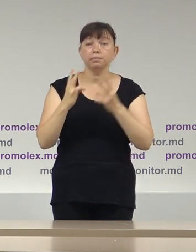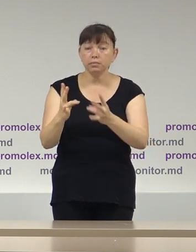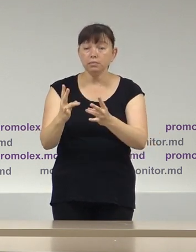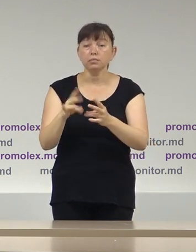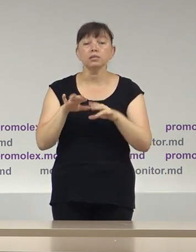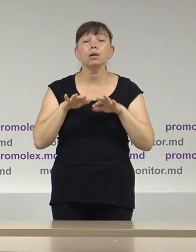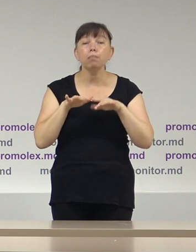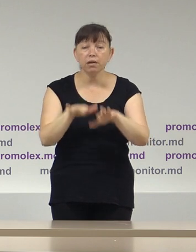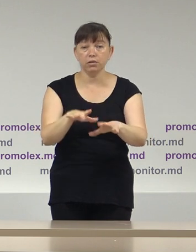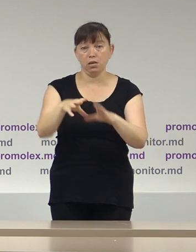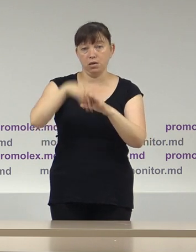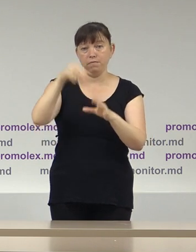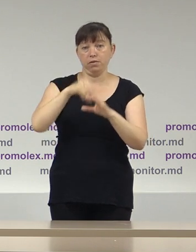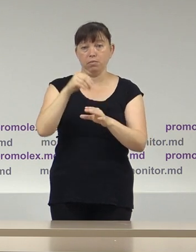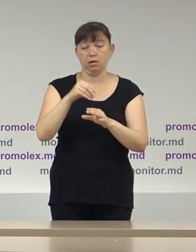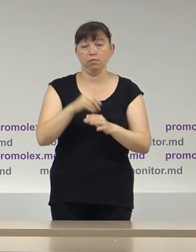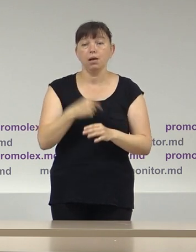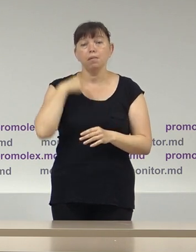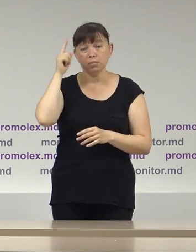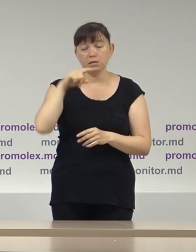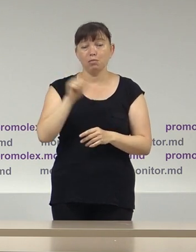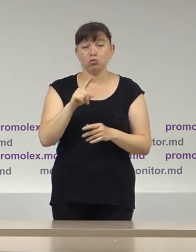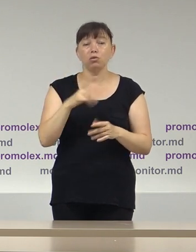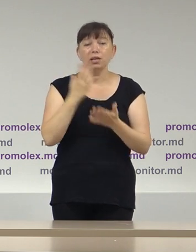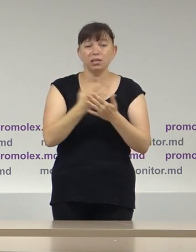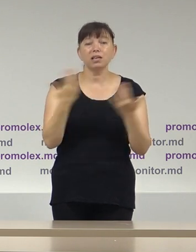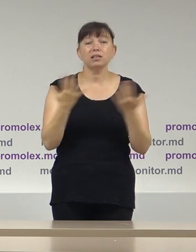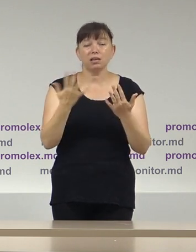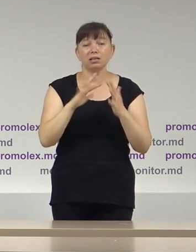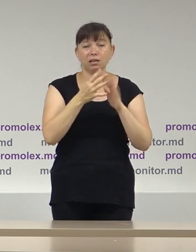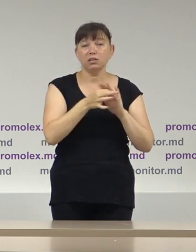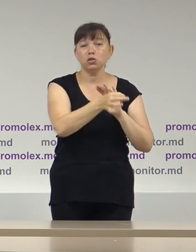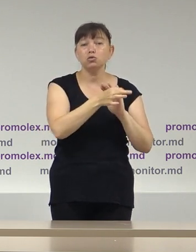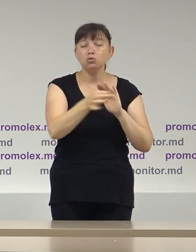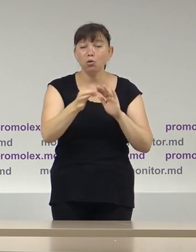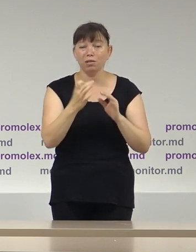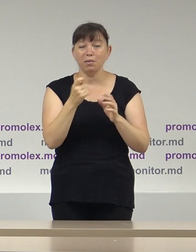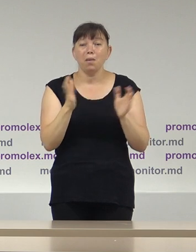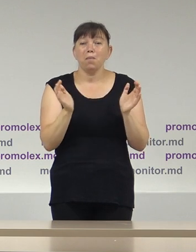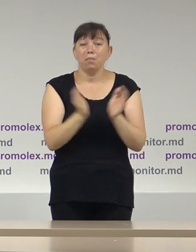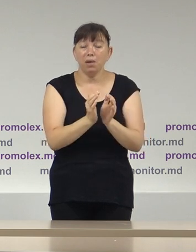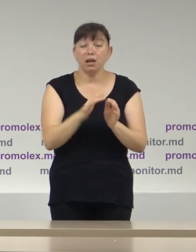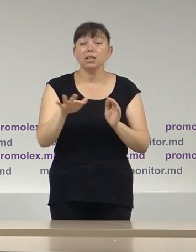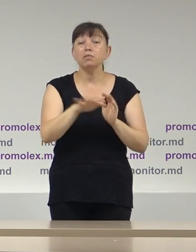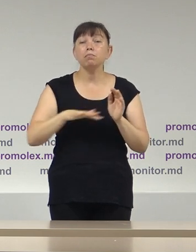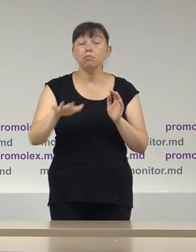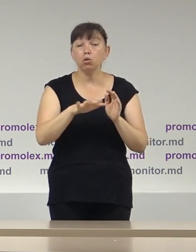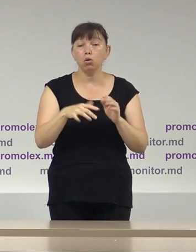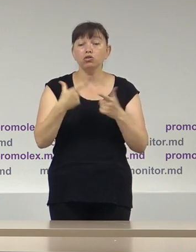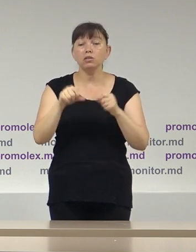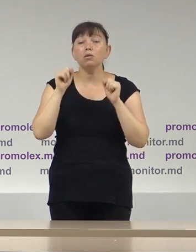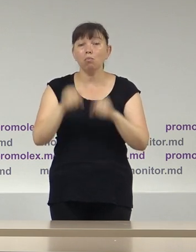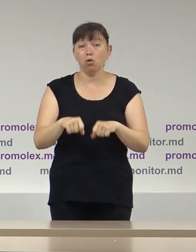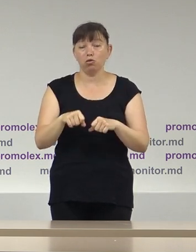desfășurarea procesului electoral. Cunoaștem că în anumite localități, în special în sate mai mici, spațiile în care